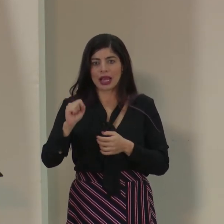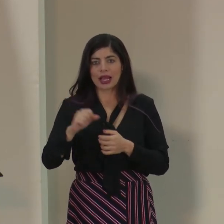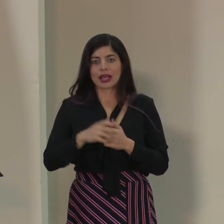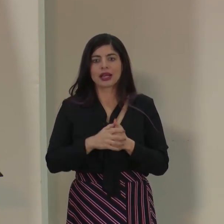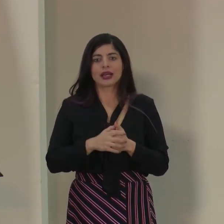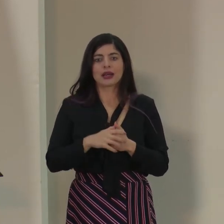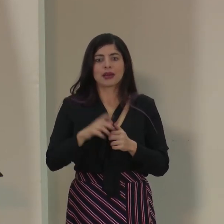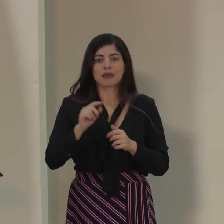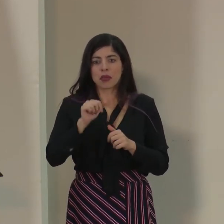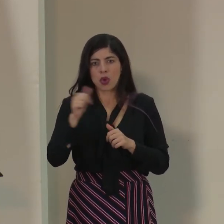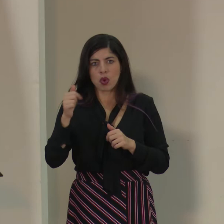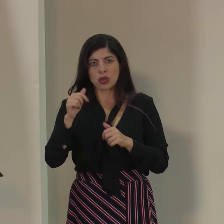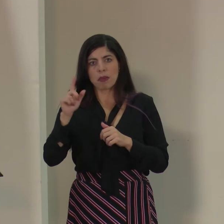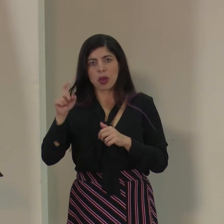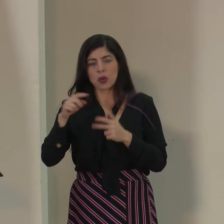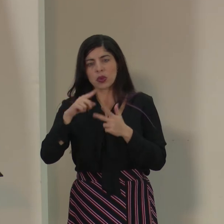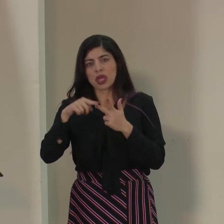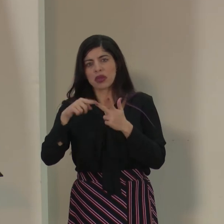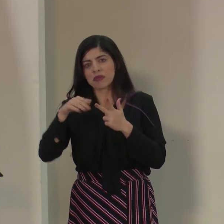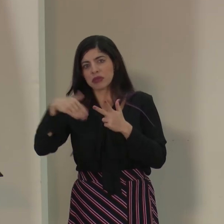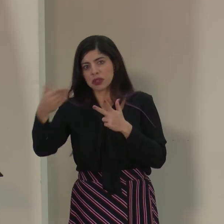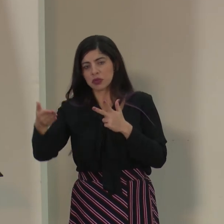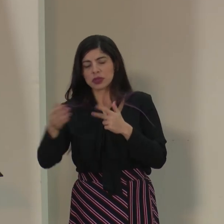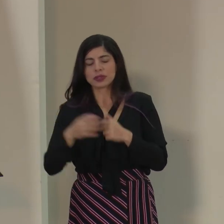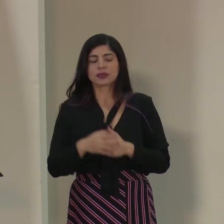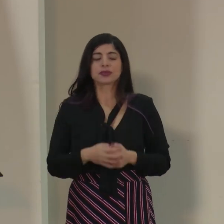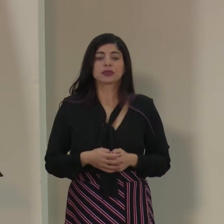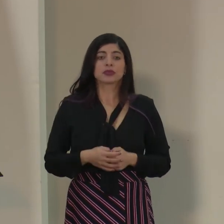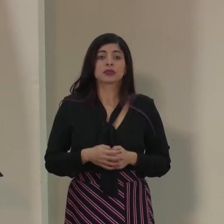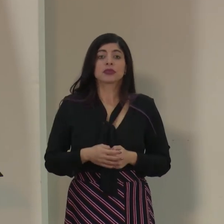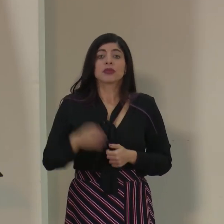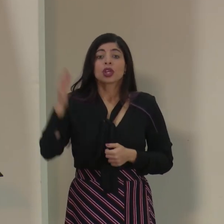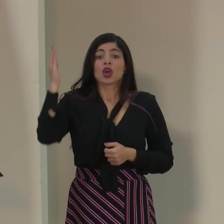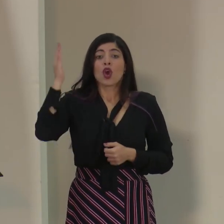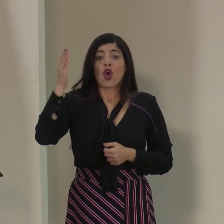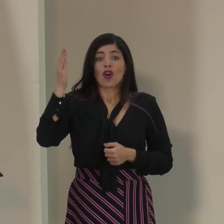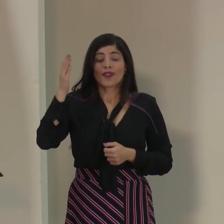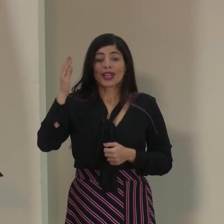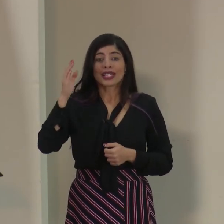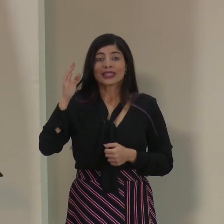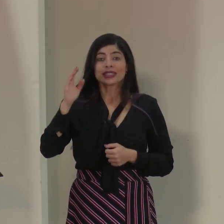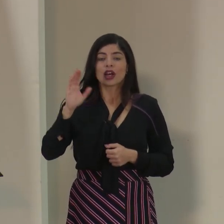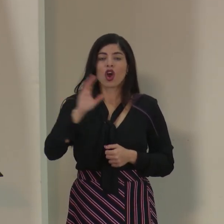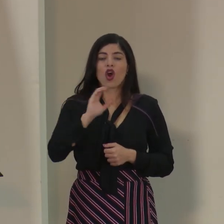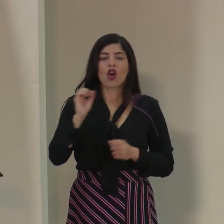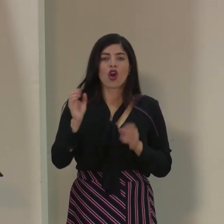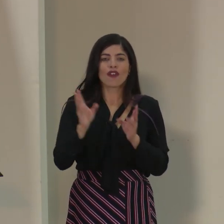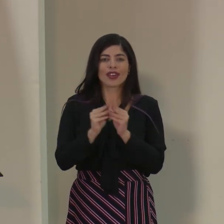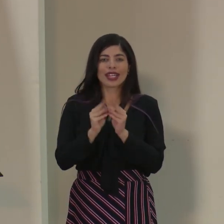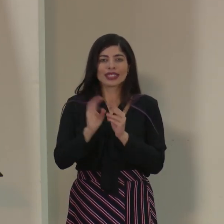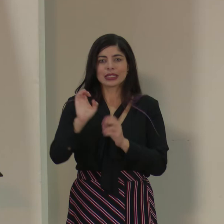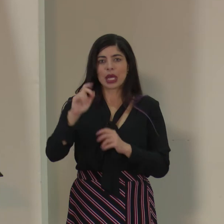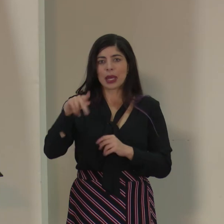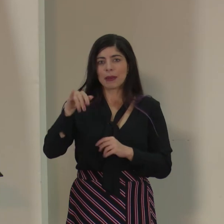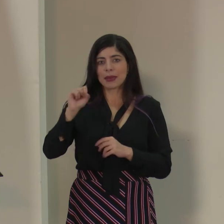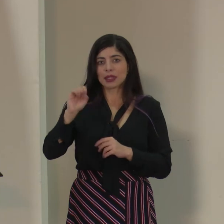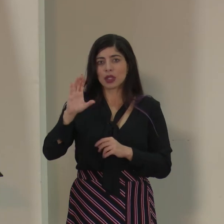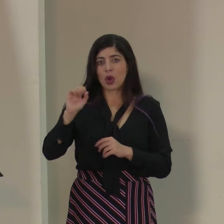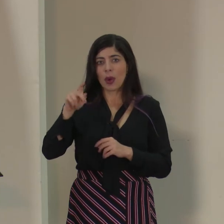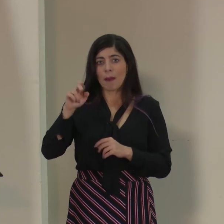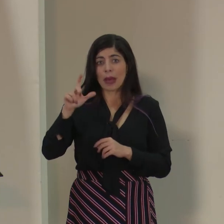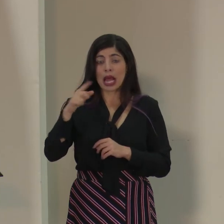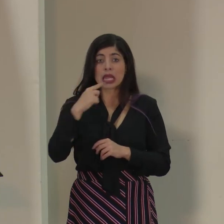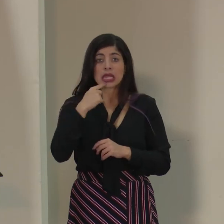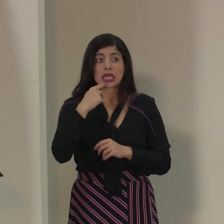Trotepo, pero me imagino que eso lo abren después. La conferencia episcopal oficialmente dice que todavía no han recibido